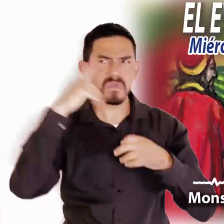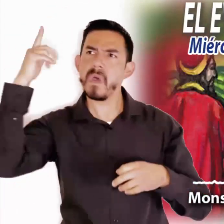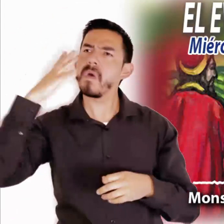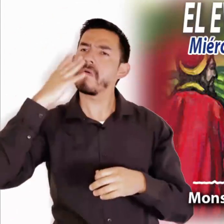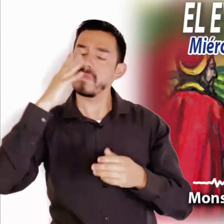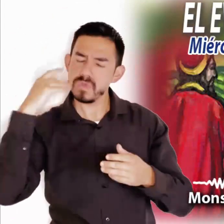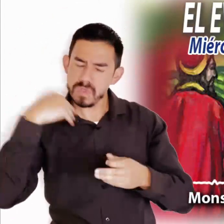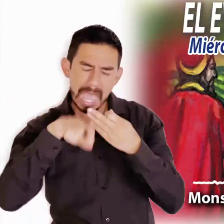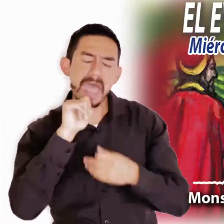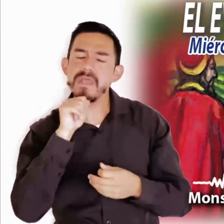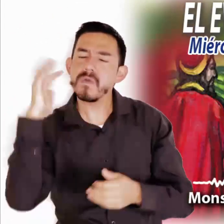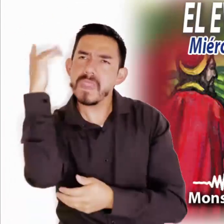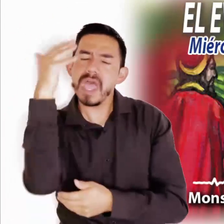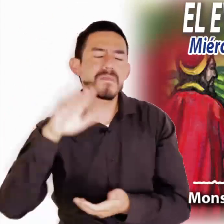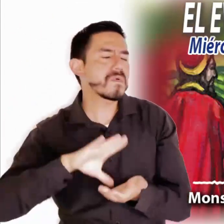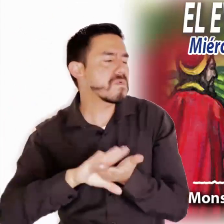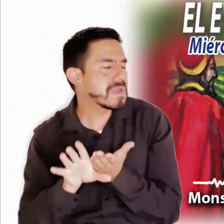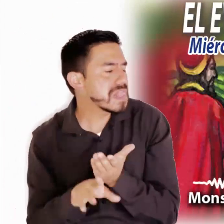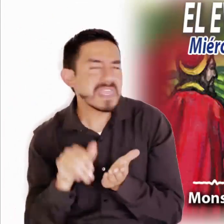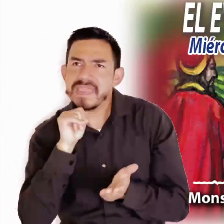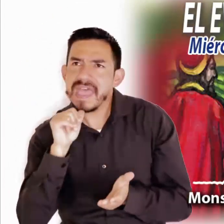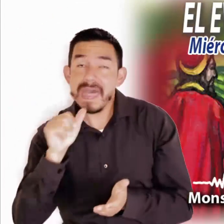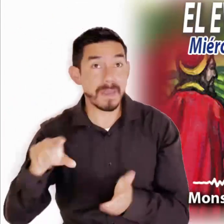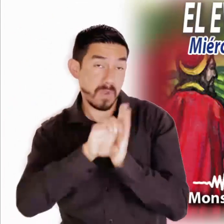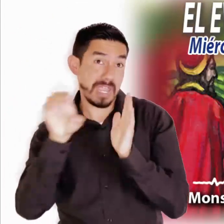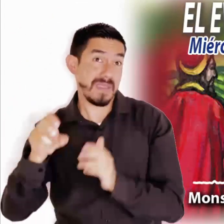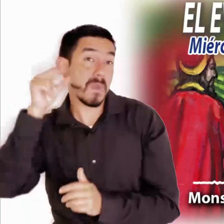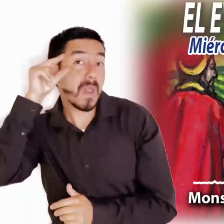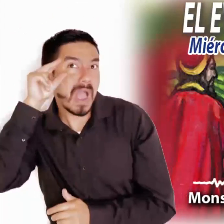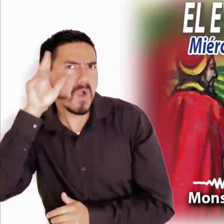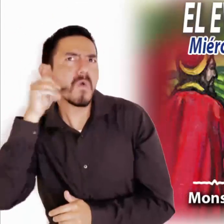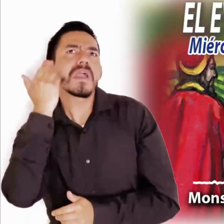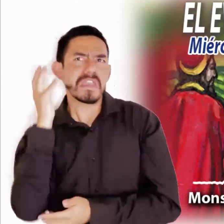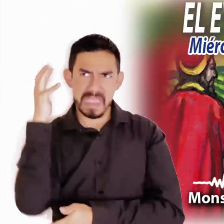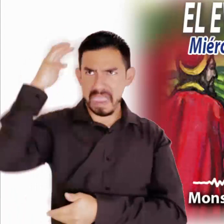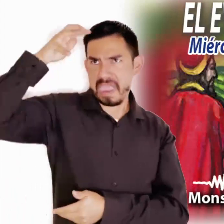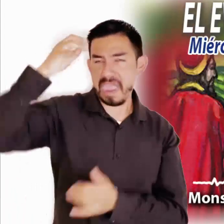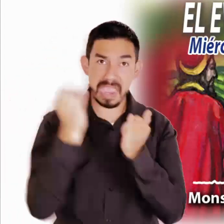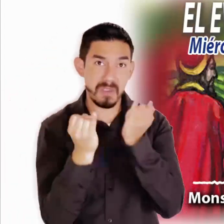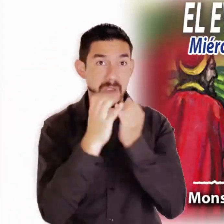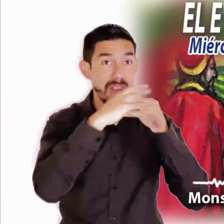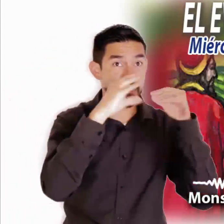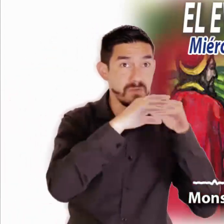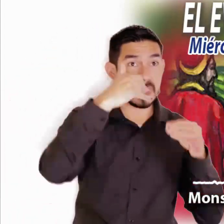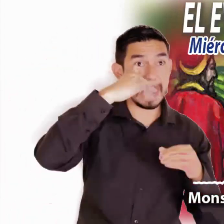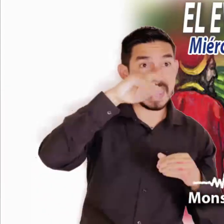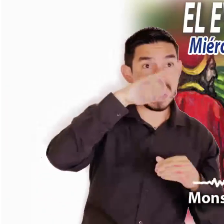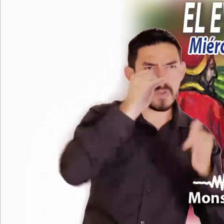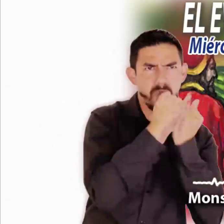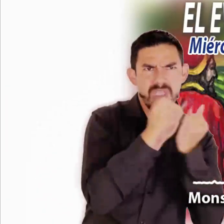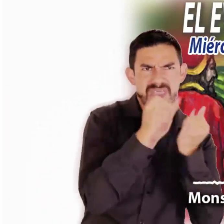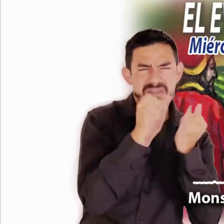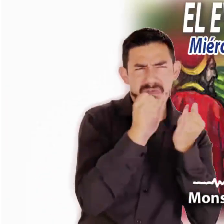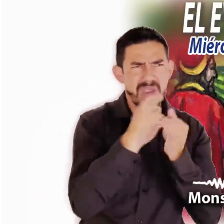a sus propias habilidades y cualidades. La vid no quiere renunciar a sus uvas y a su vino. La higuera quiere seguir dando